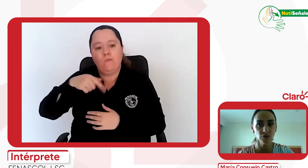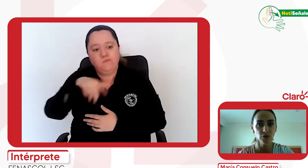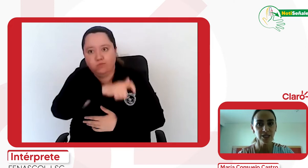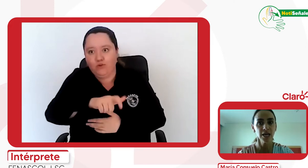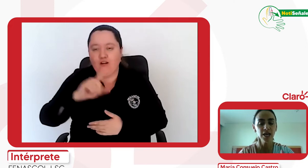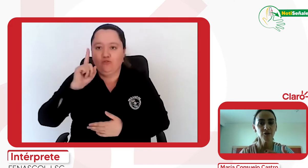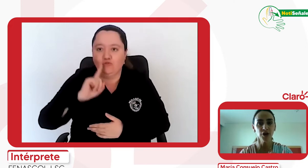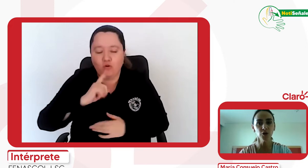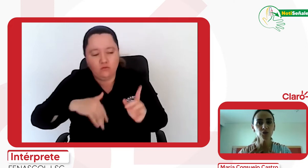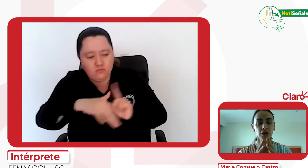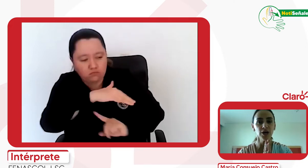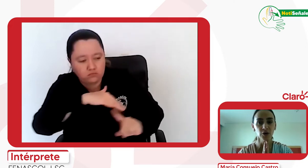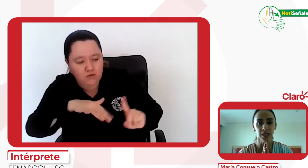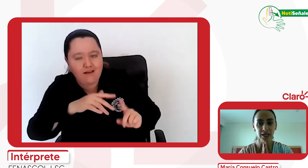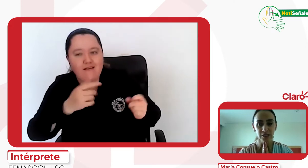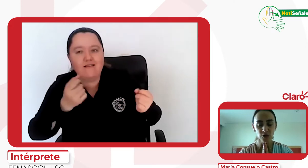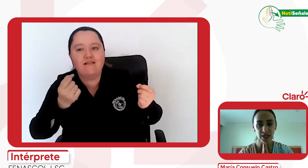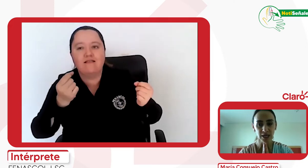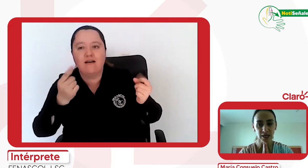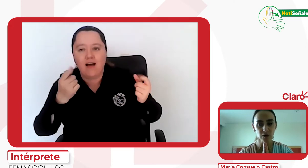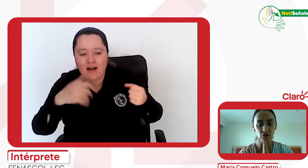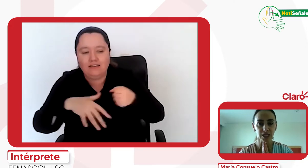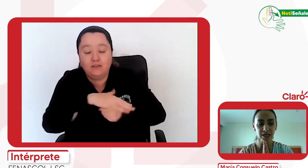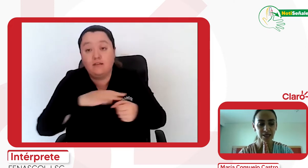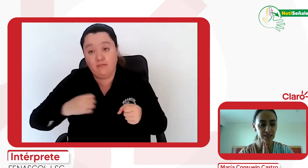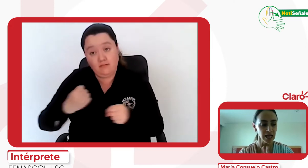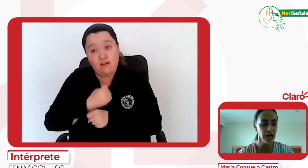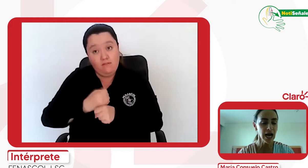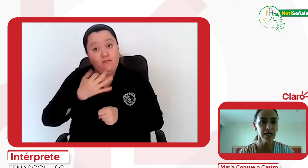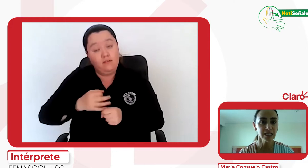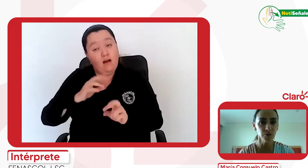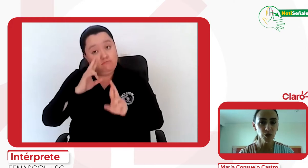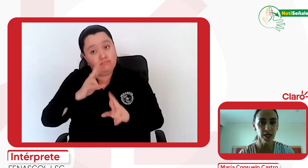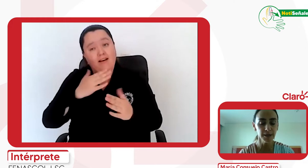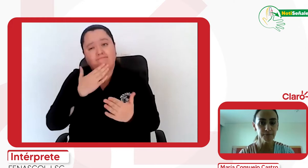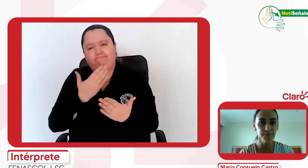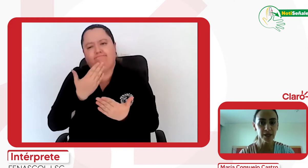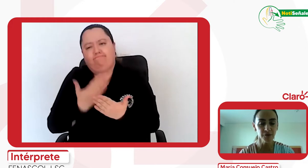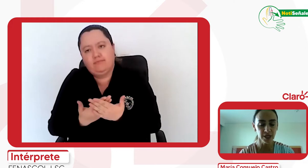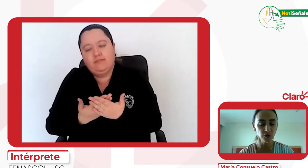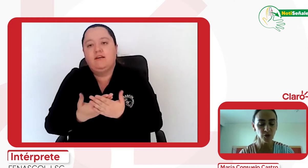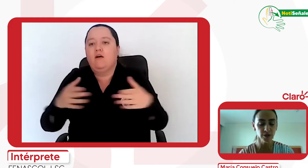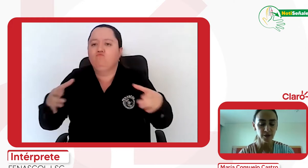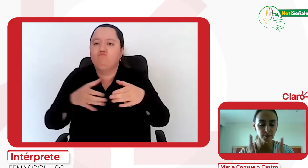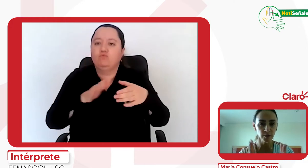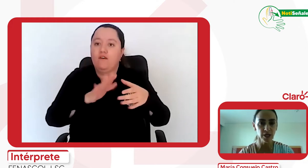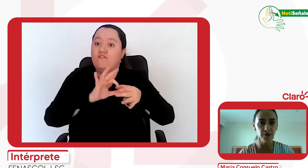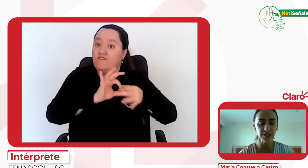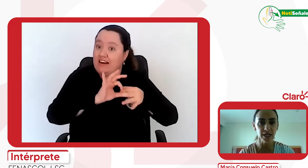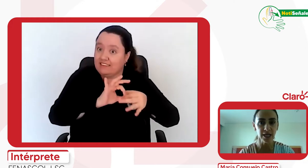sordas y fue un trabajo y yo quisiera reconocer y agradecer al equipo de FENASCOL en cabeza de